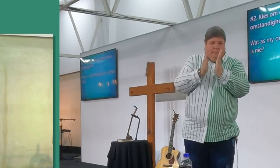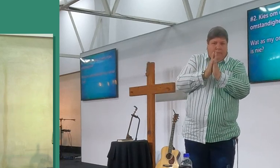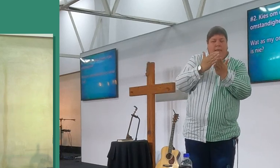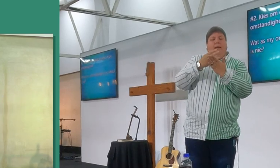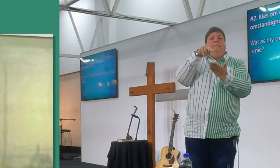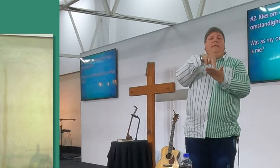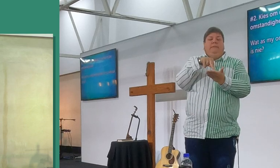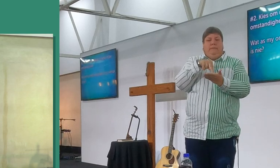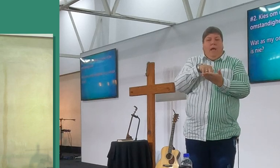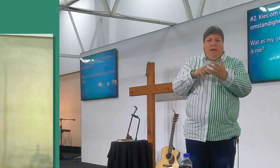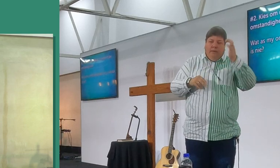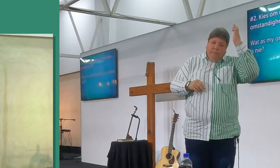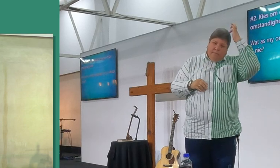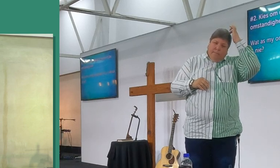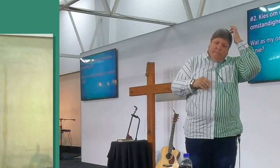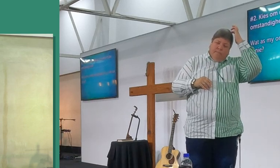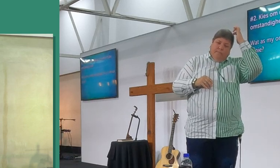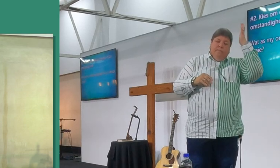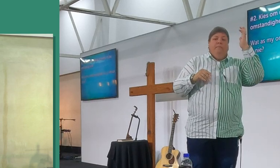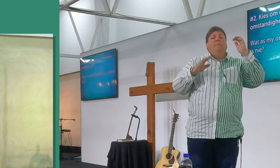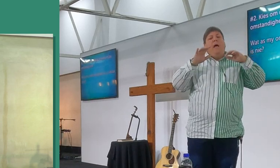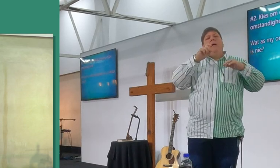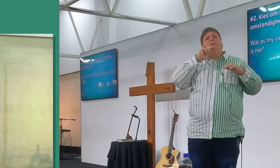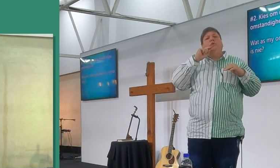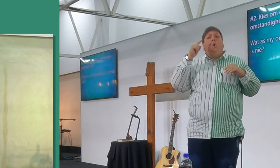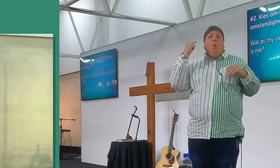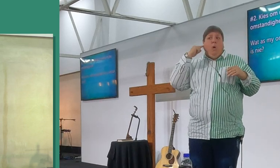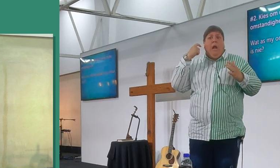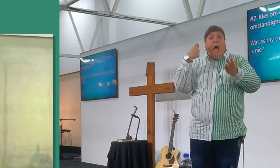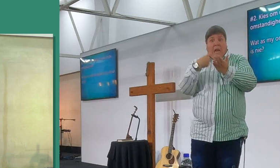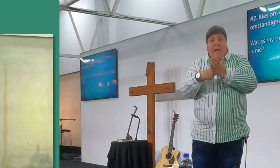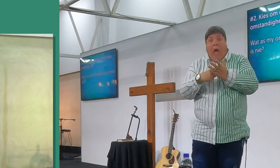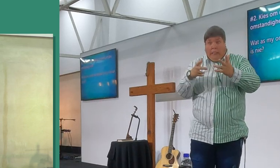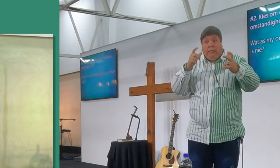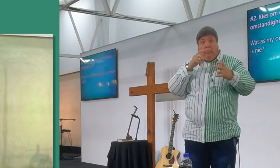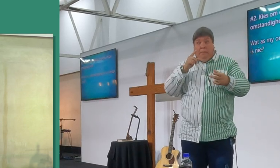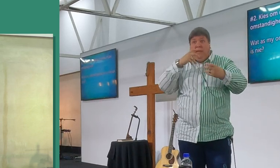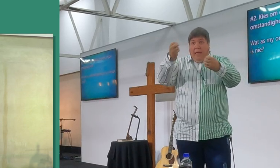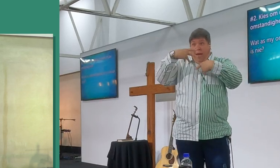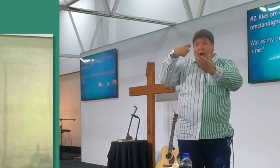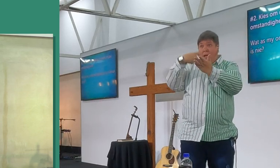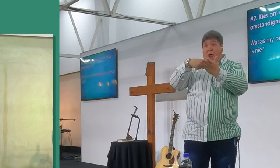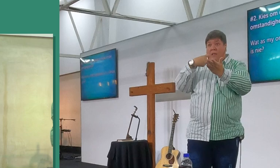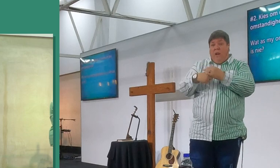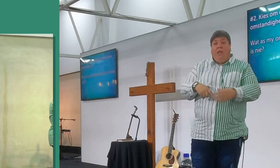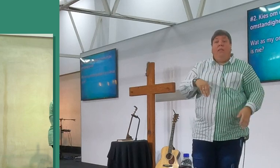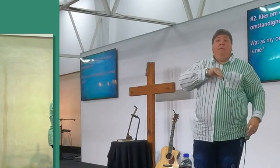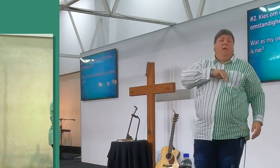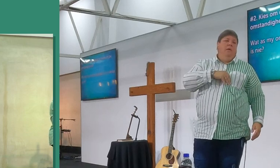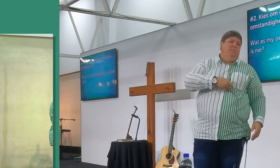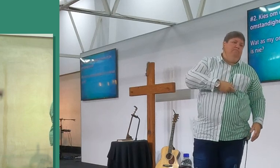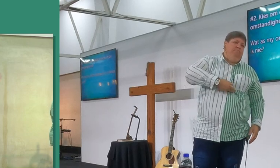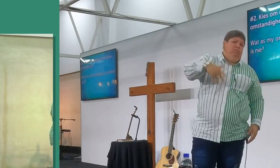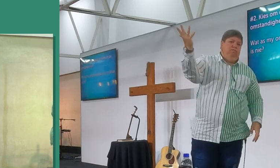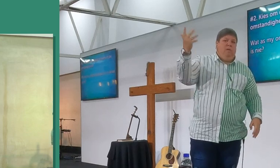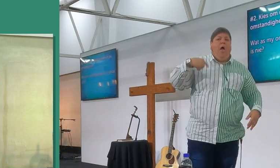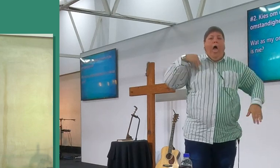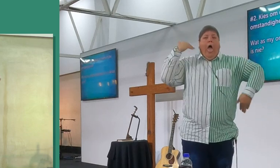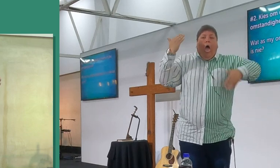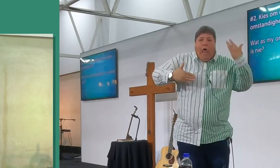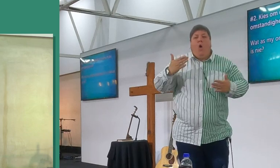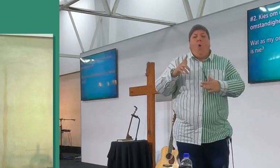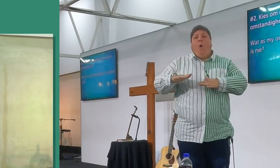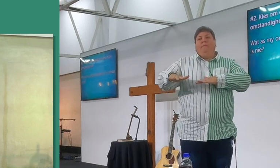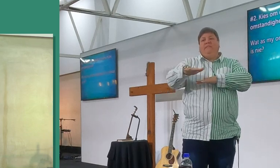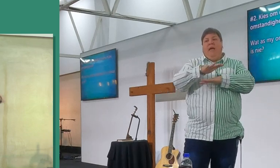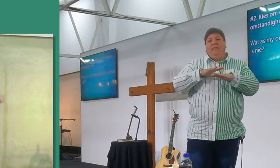sê ek dit, dat mense hoor die rechte advies, hulle hoor die rechte raad, maar hulle wil het die volg nie, en by hulle situasies soos vir dit is, dan sê hulle net maar berading